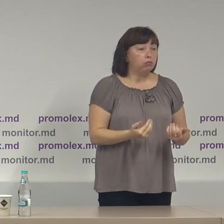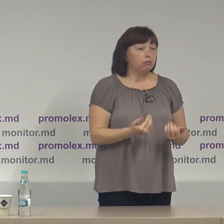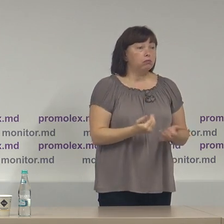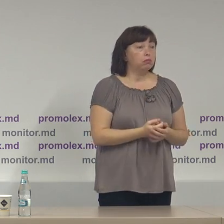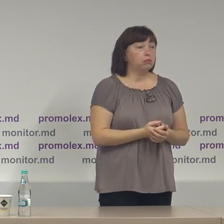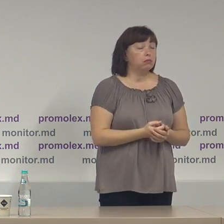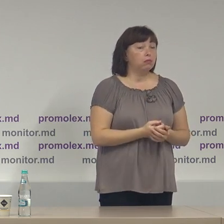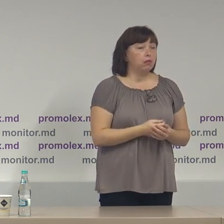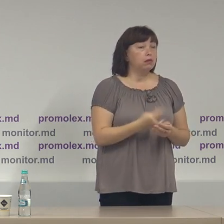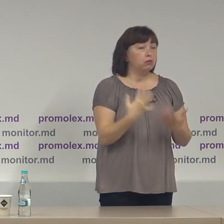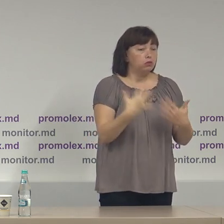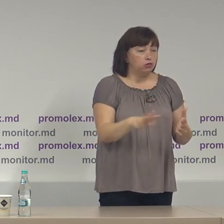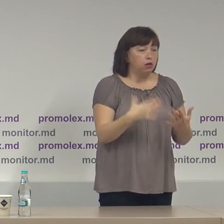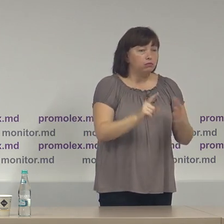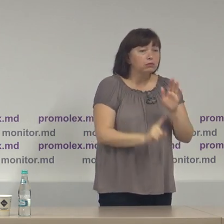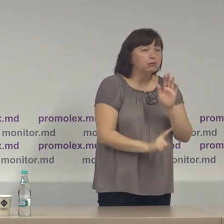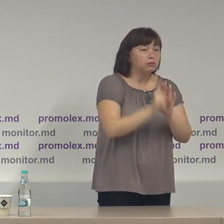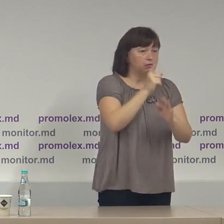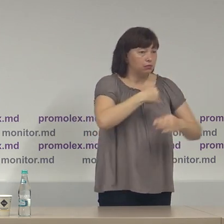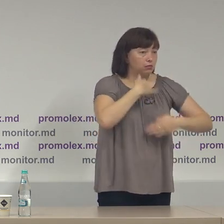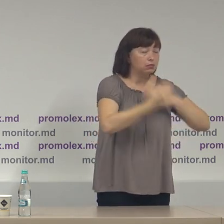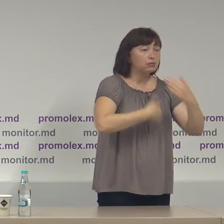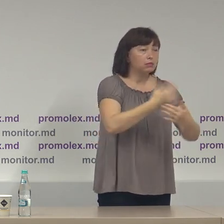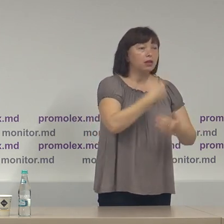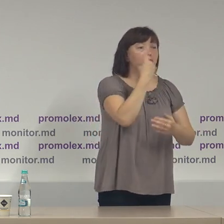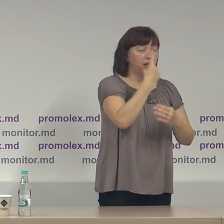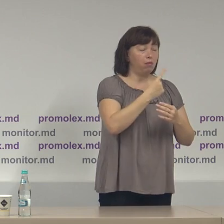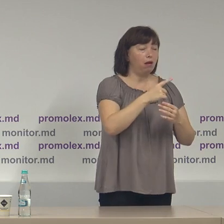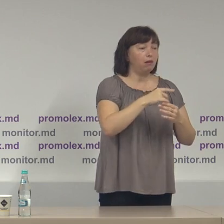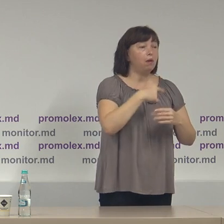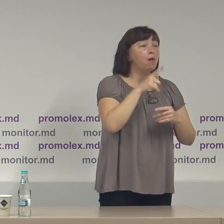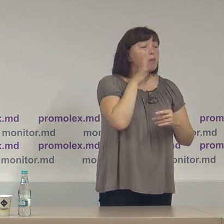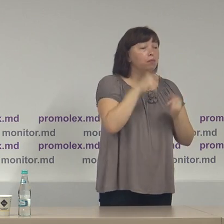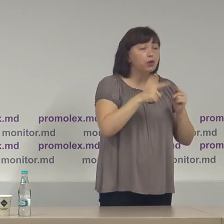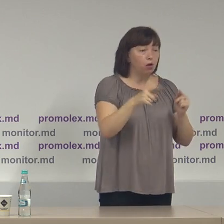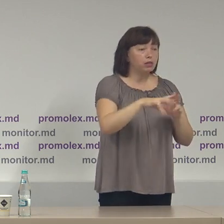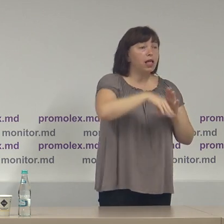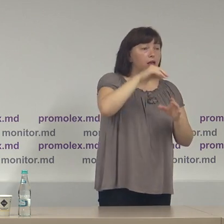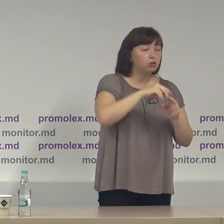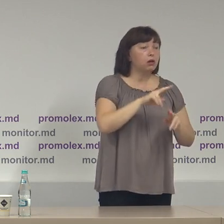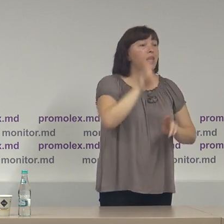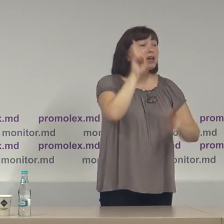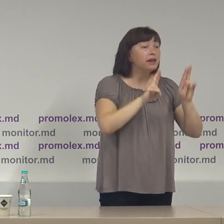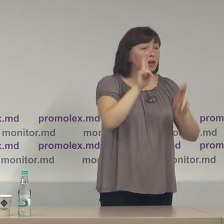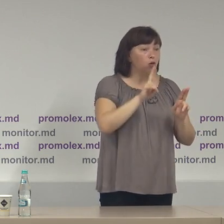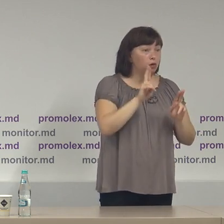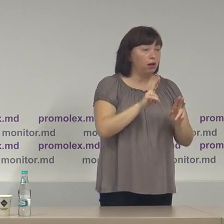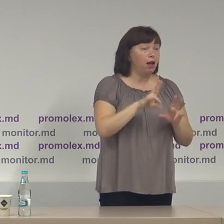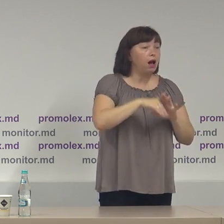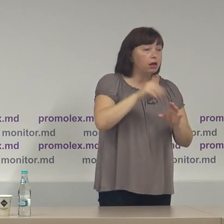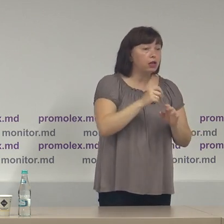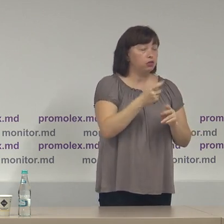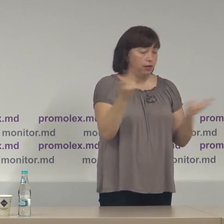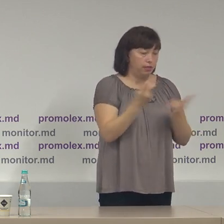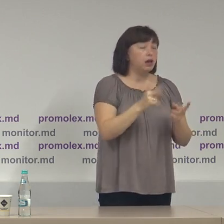plină perioada electorală, regulile de joc par să se